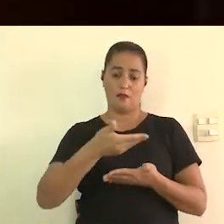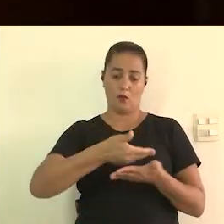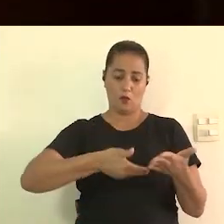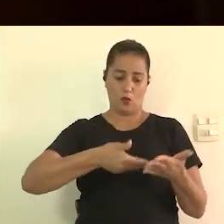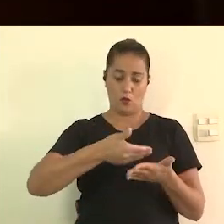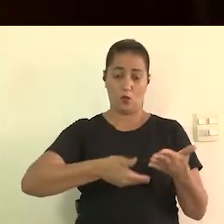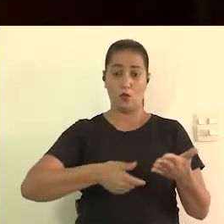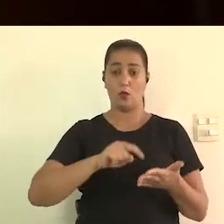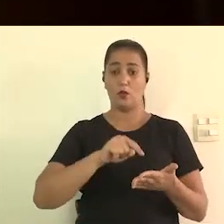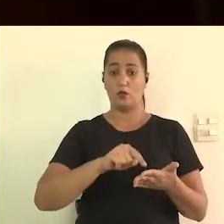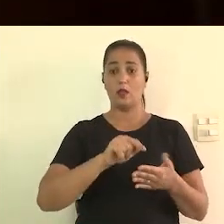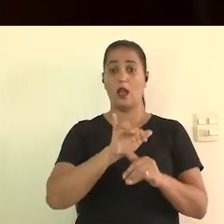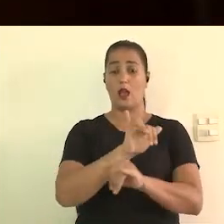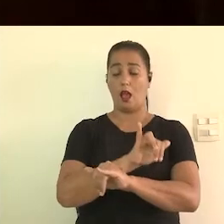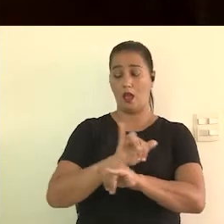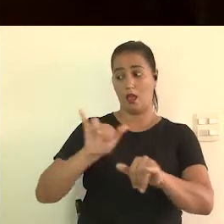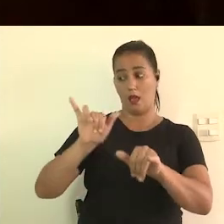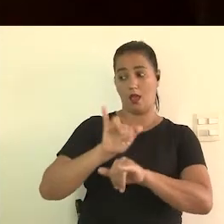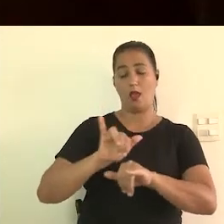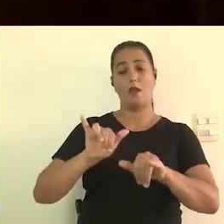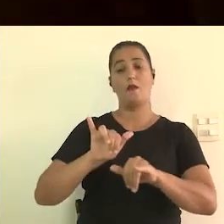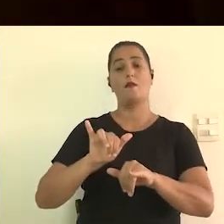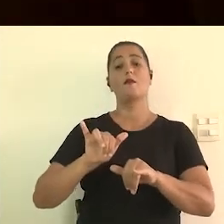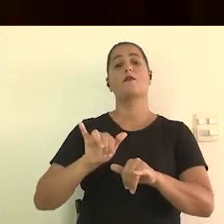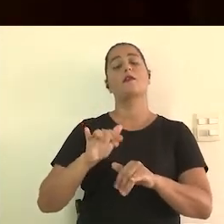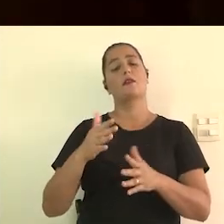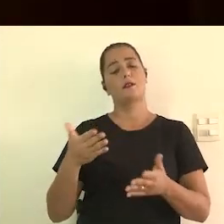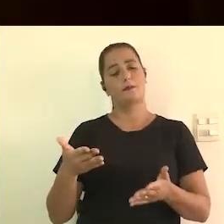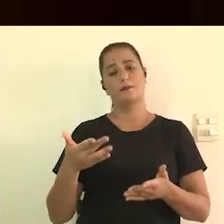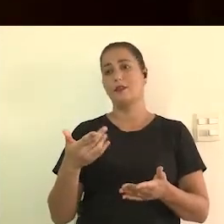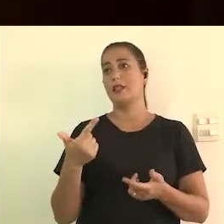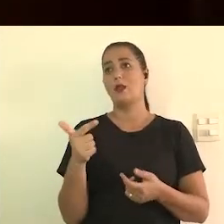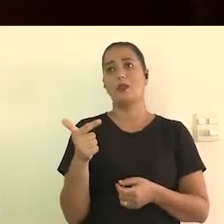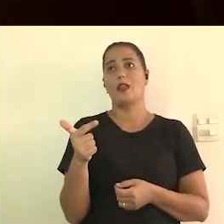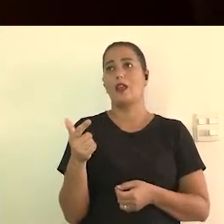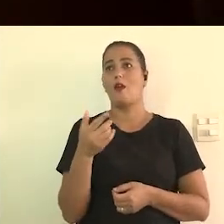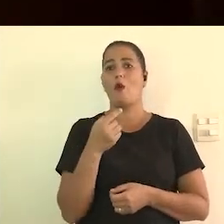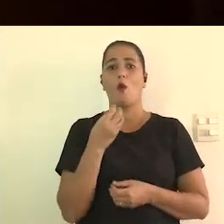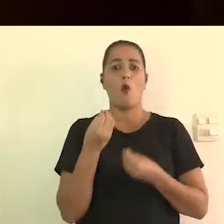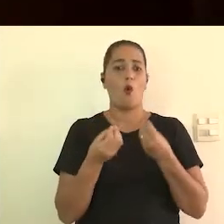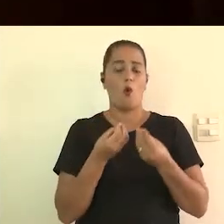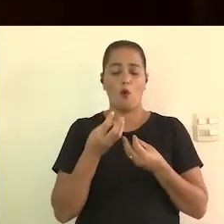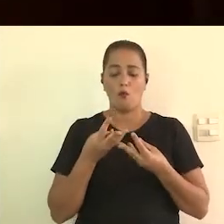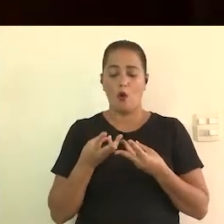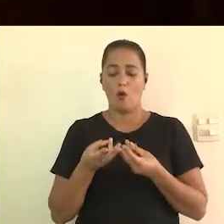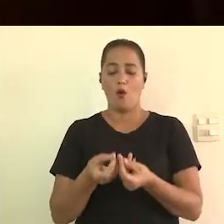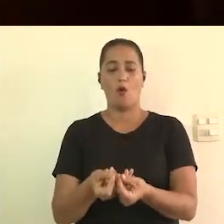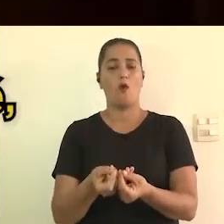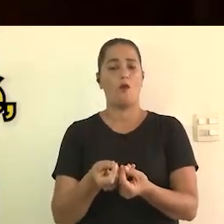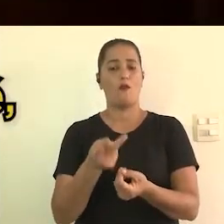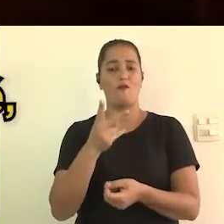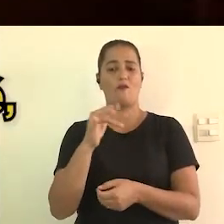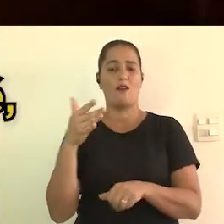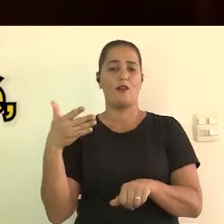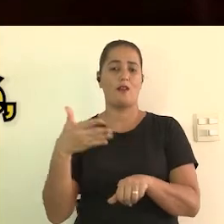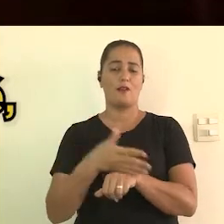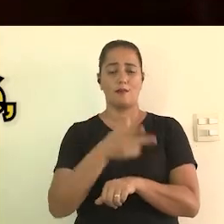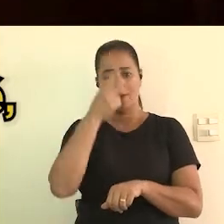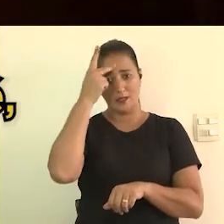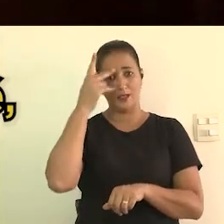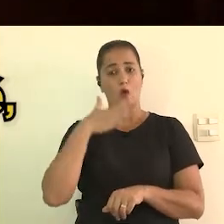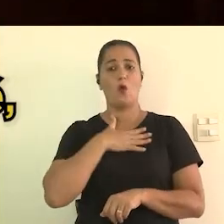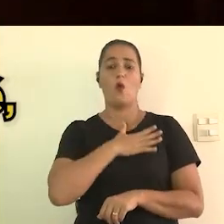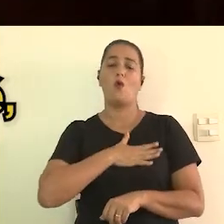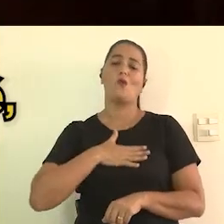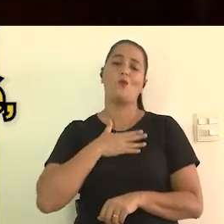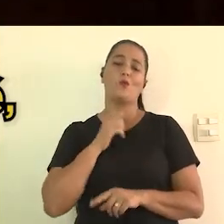também para fazer a campanha mesmo assim a gente não tem como prever quantas pessoas vão porque vão as pessoas